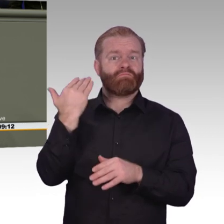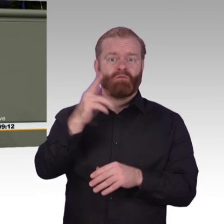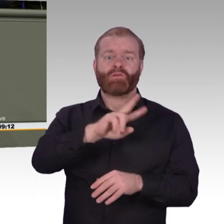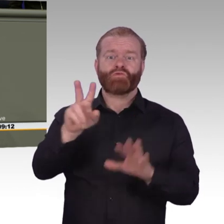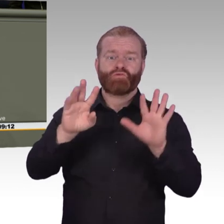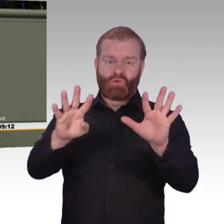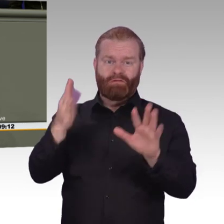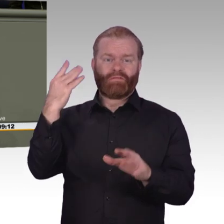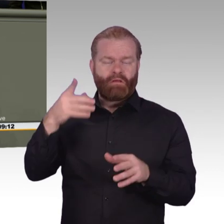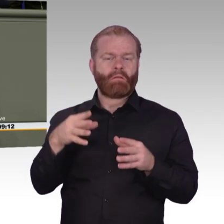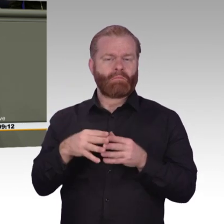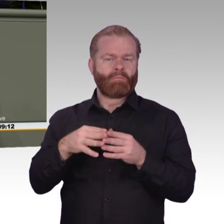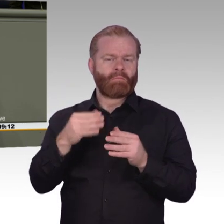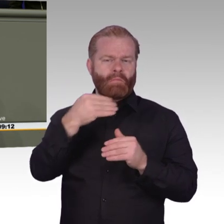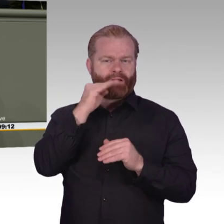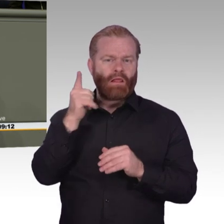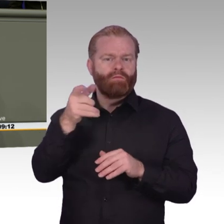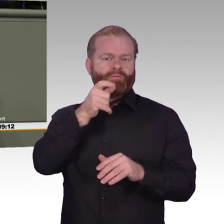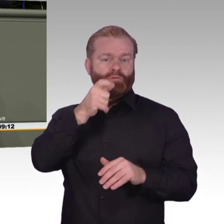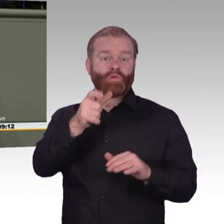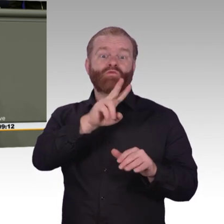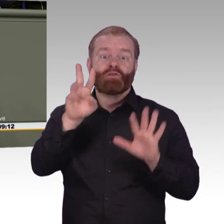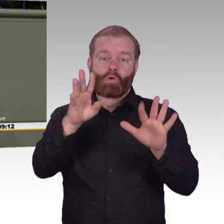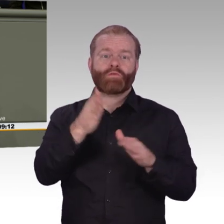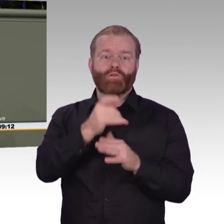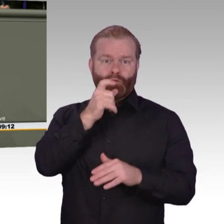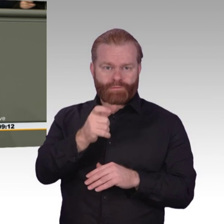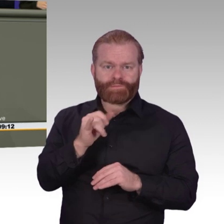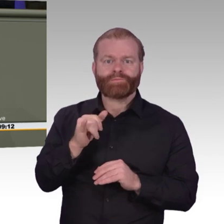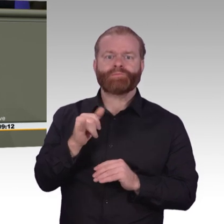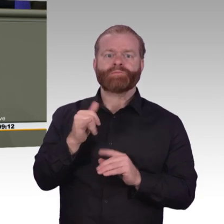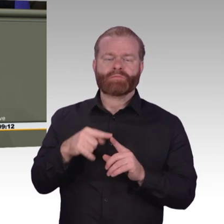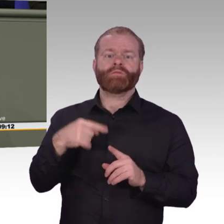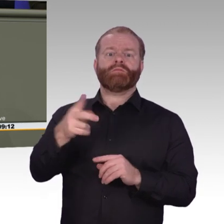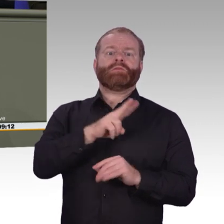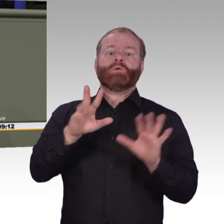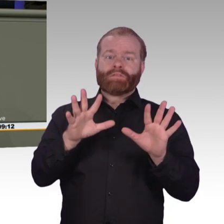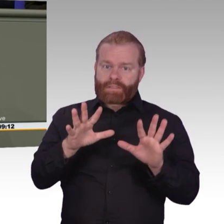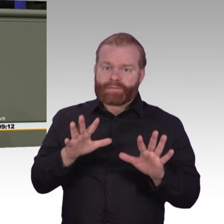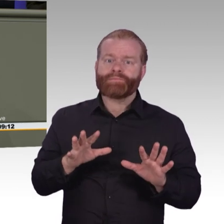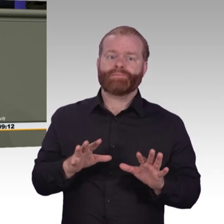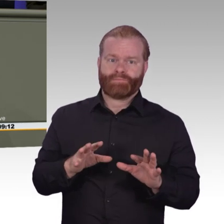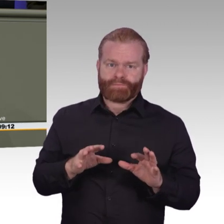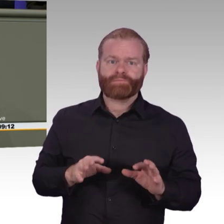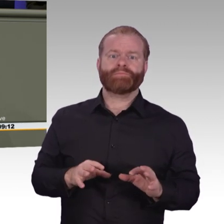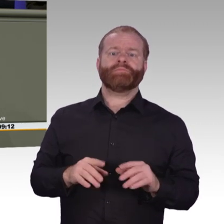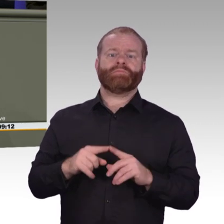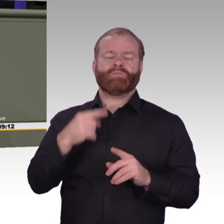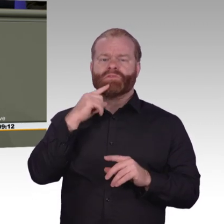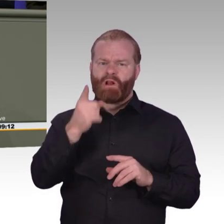neues Versprechen. Spätestens 2025 werde Deutschland mit Gigabitnetzen die beste Infrastruktur der Welt haben. Und